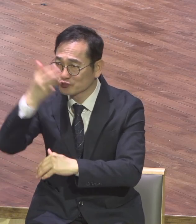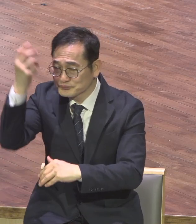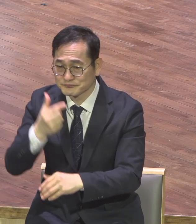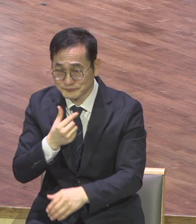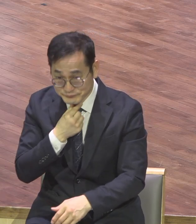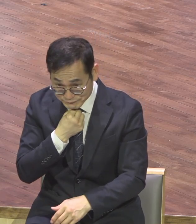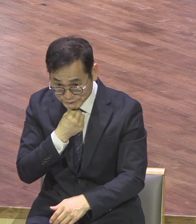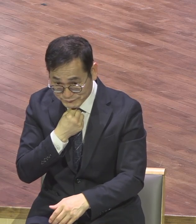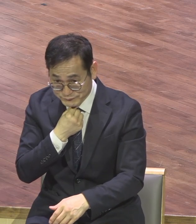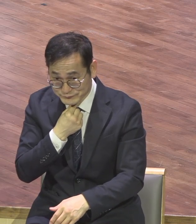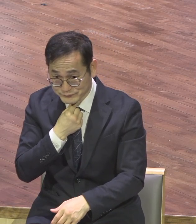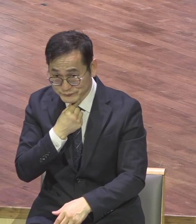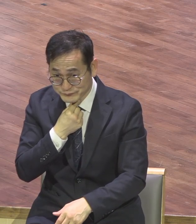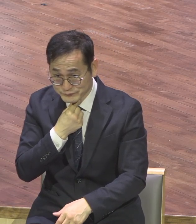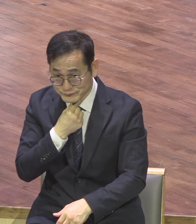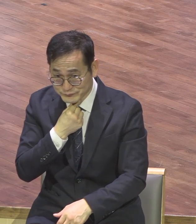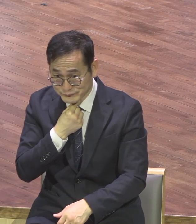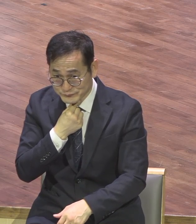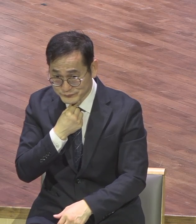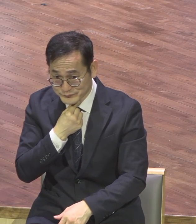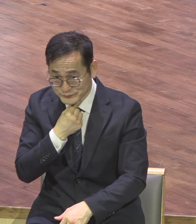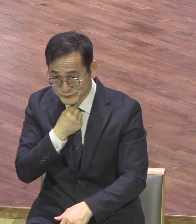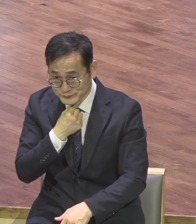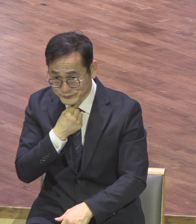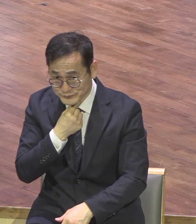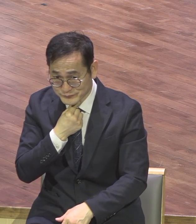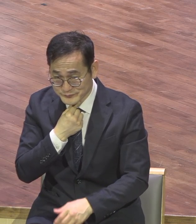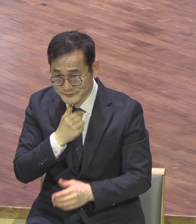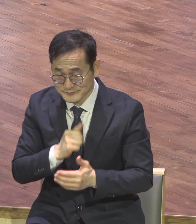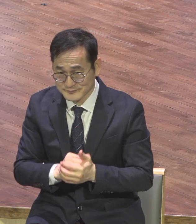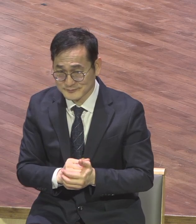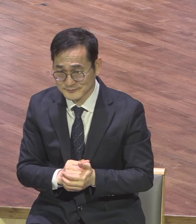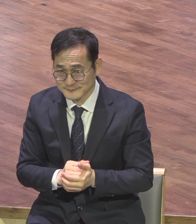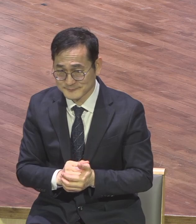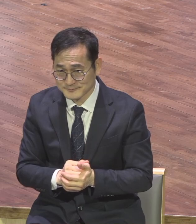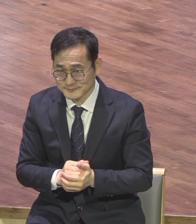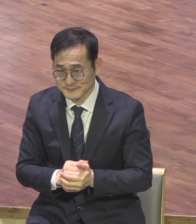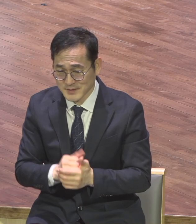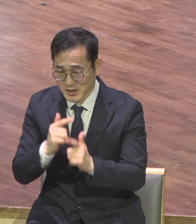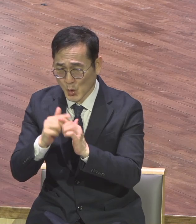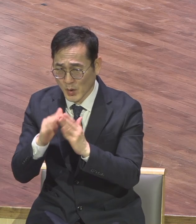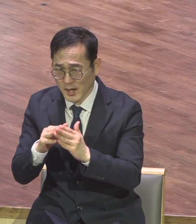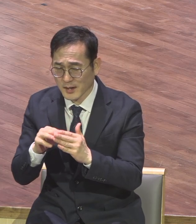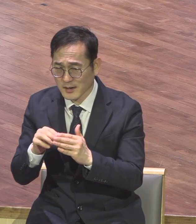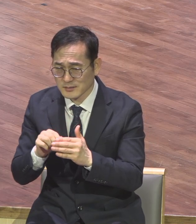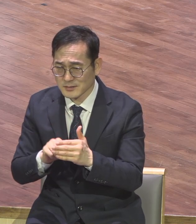예원교회가 이삼탈나라 천종족이 행하여 본격적으로 나갈 텐데 거의 승인받고 싶거든